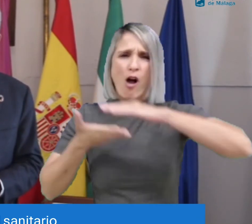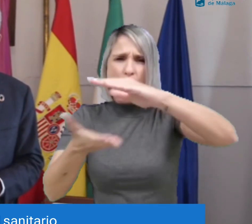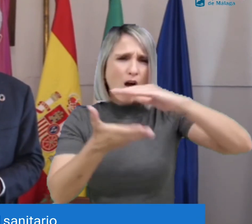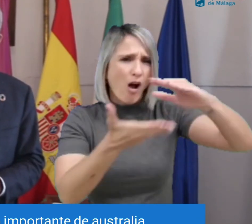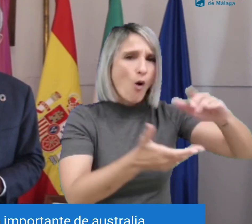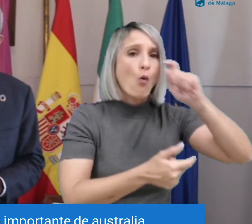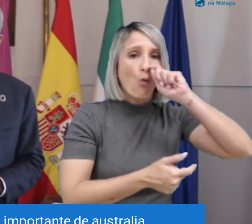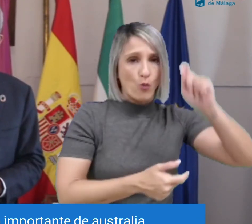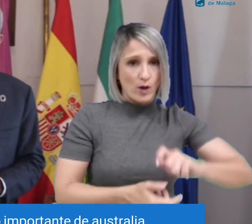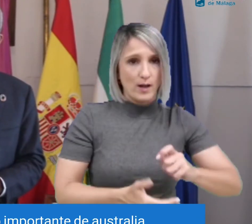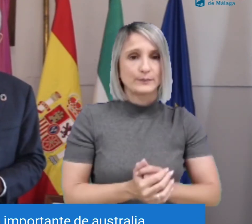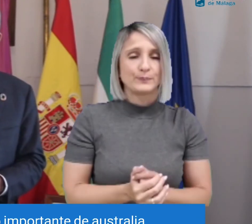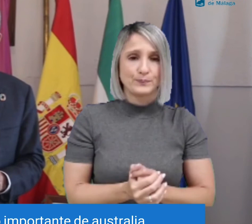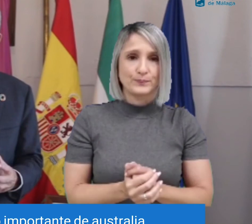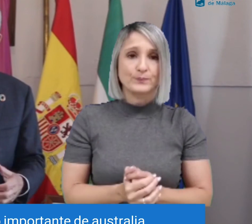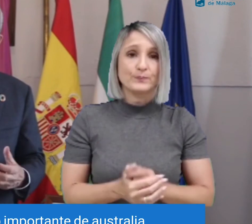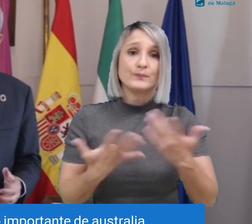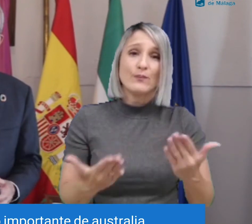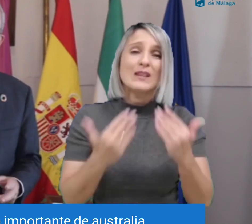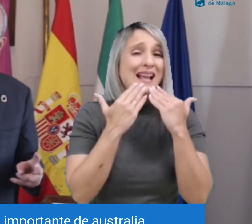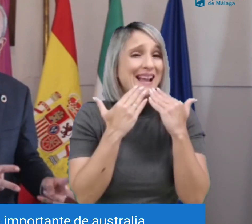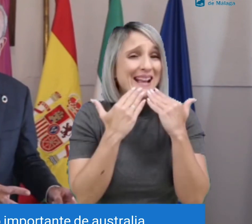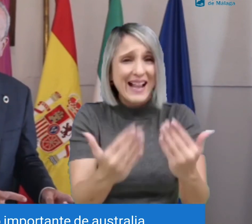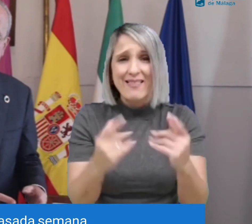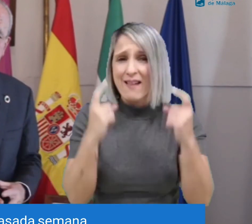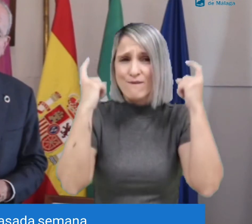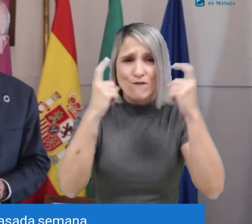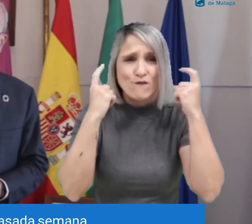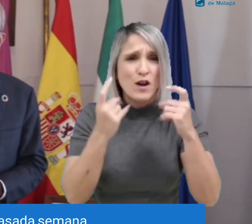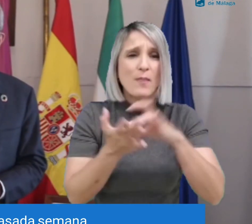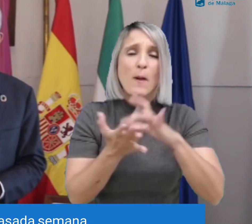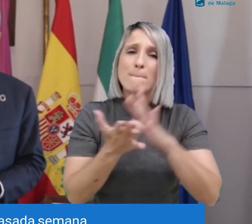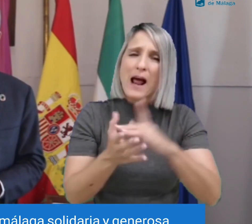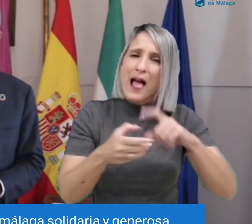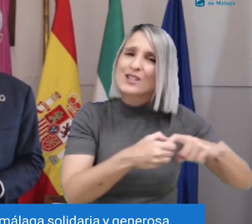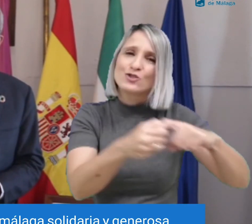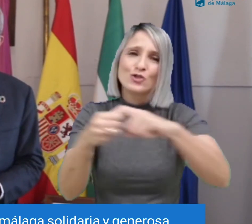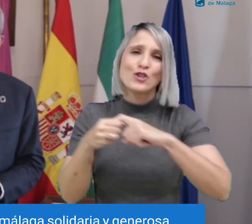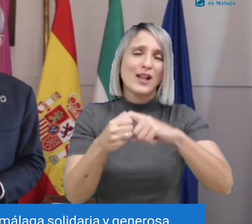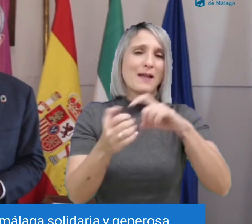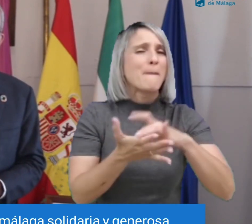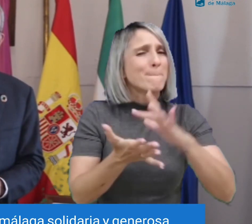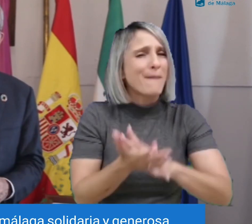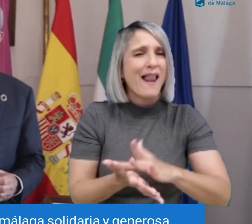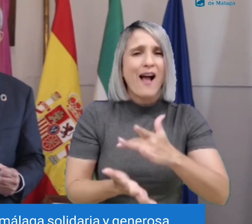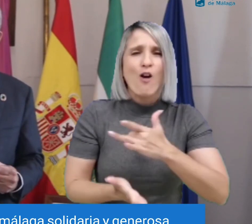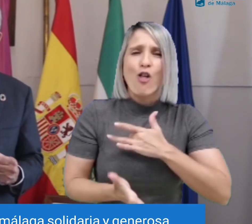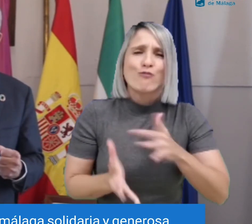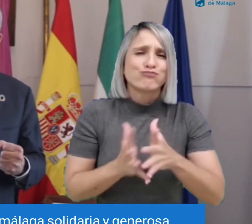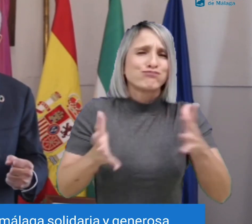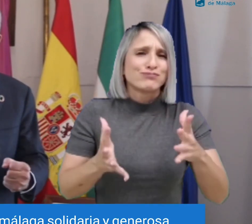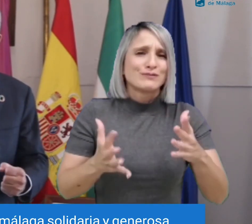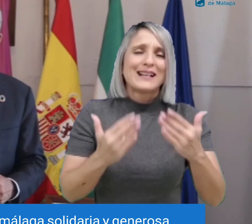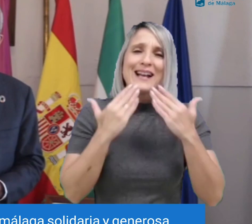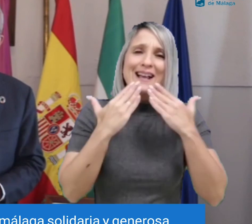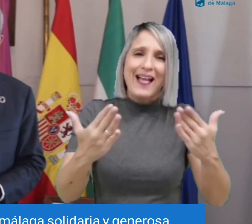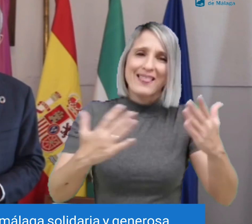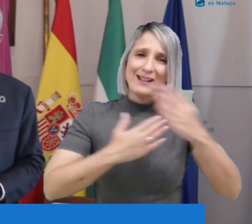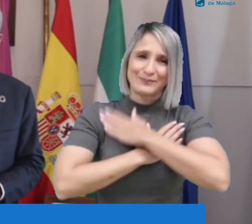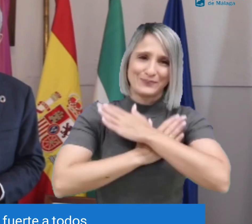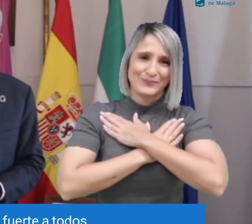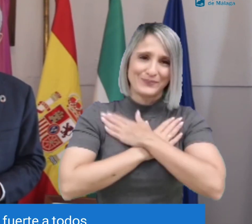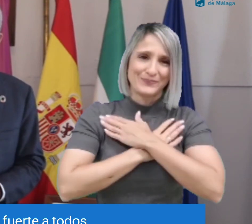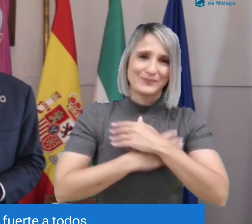sanitario a Ucrania en un esfuerzo importante. Dos trailers han salido la pasada semana. Gracias por ese esfuerzo de Málaga solidaria y